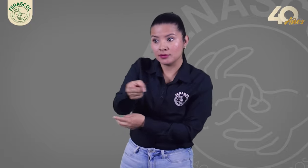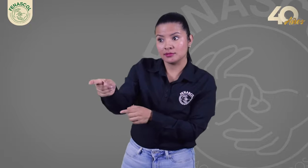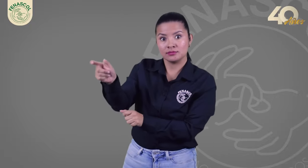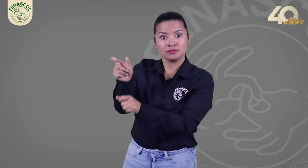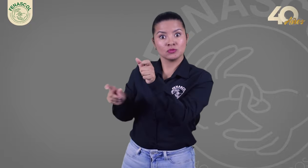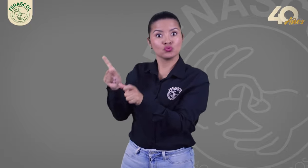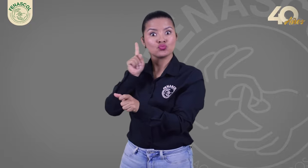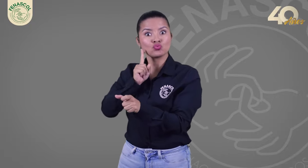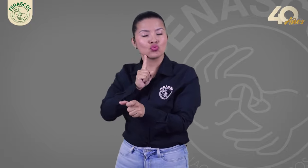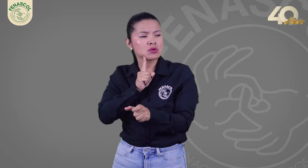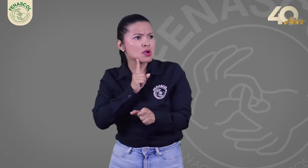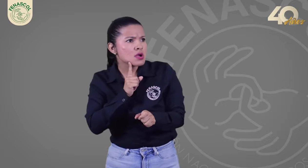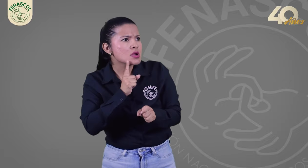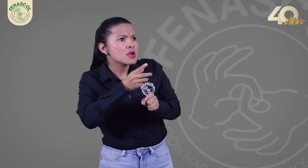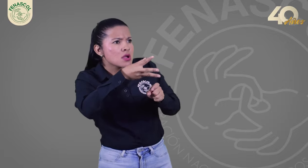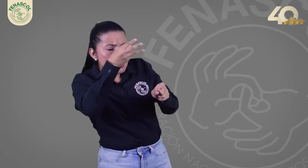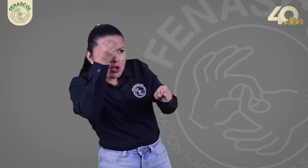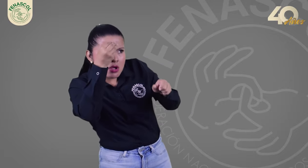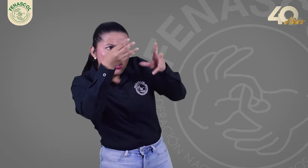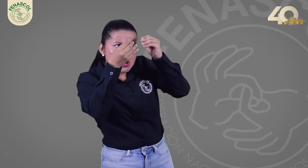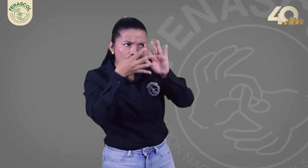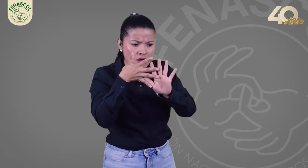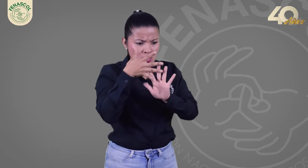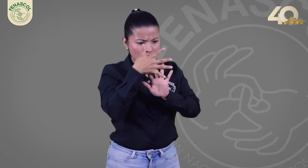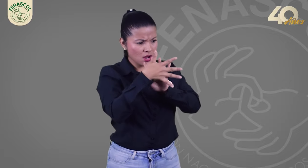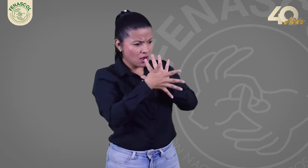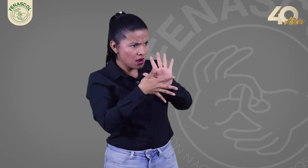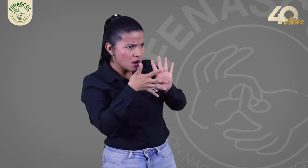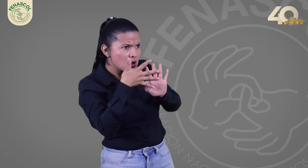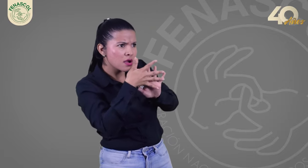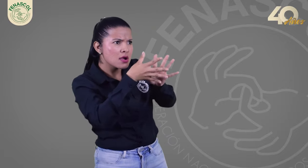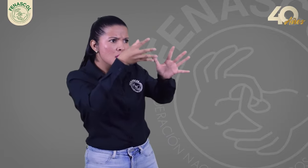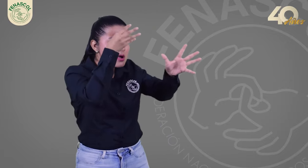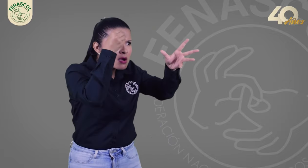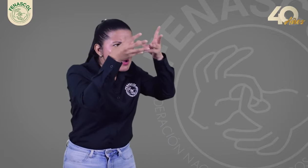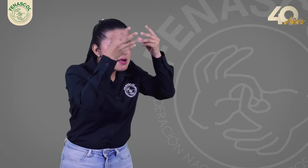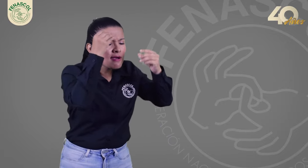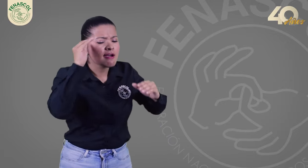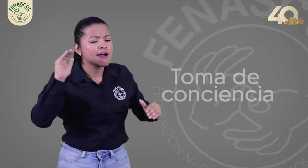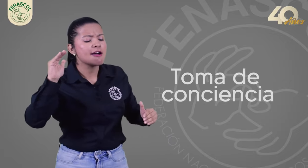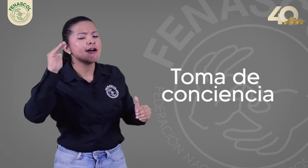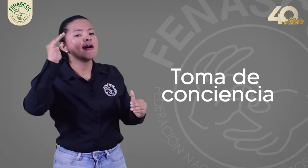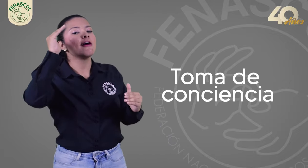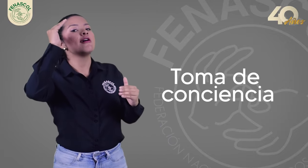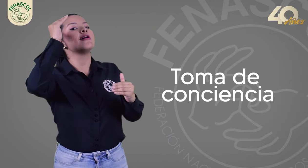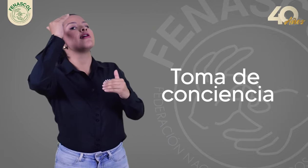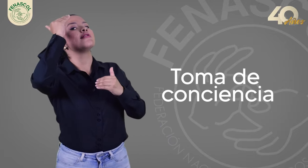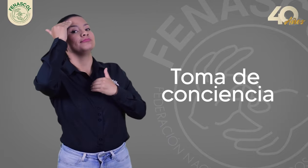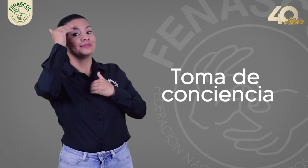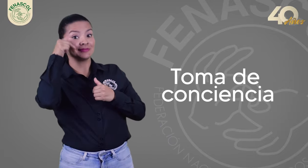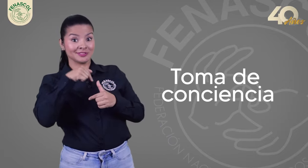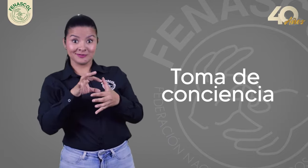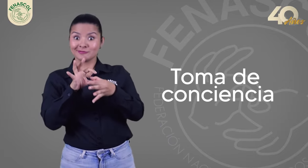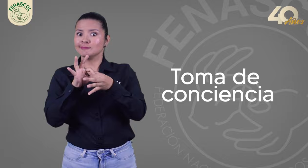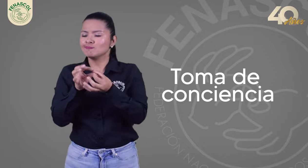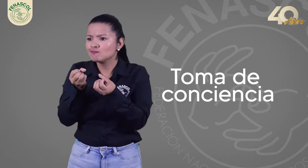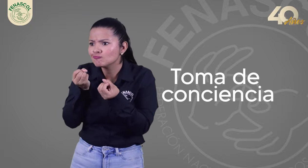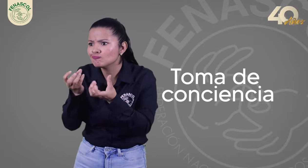personas sordas empezaron a recibir esta información y hacer una toma de conciencia viendo como otras personas